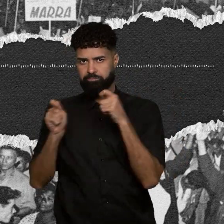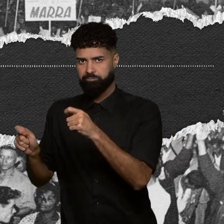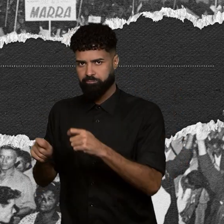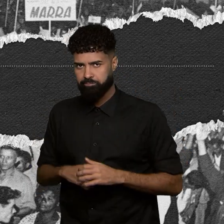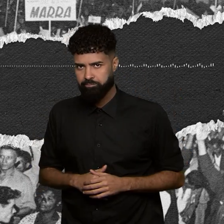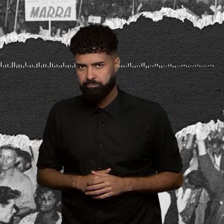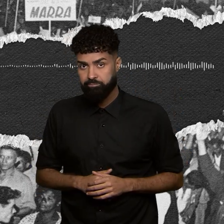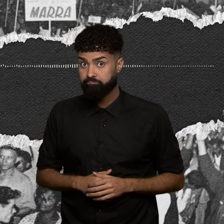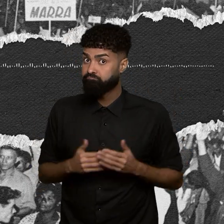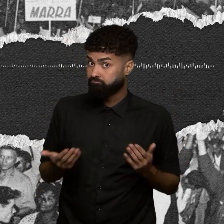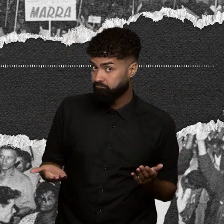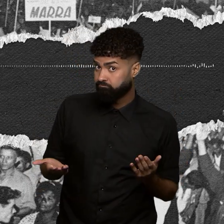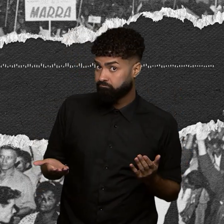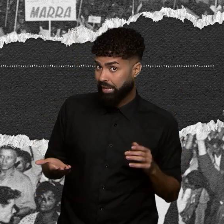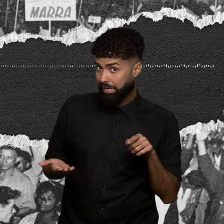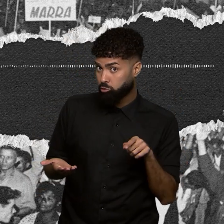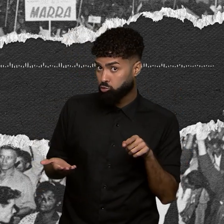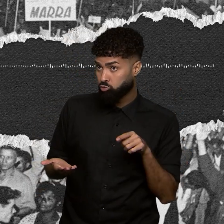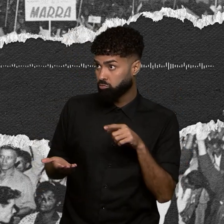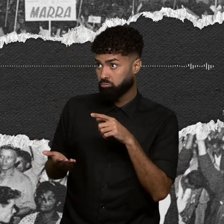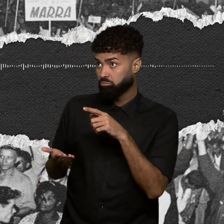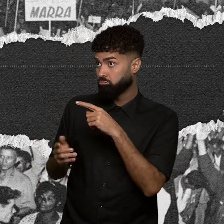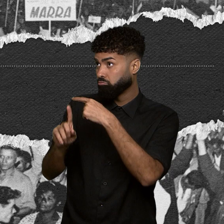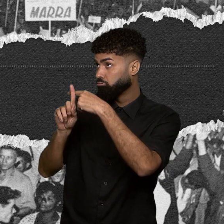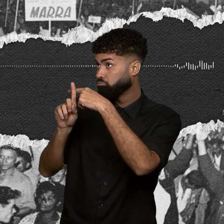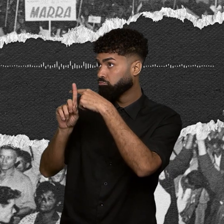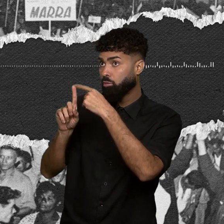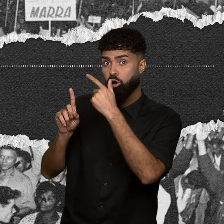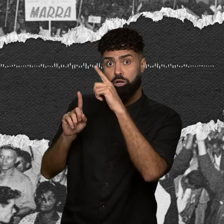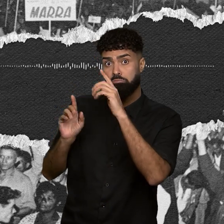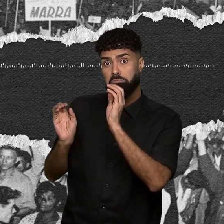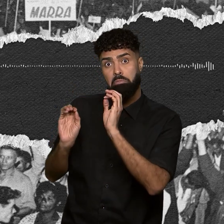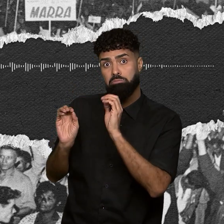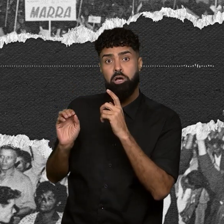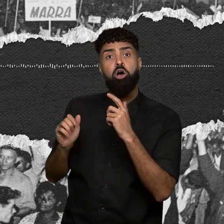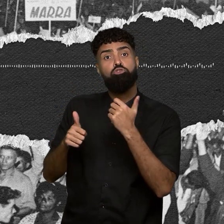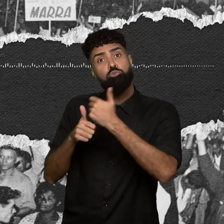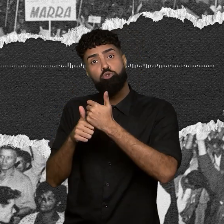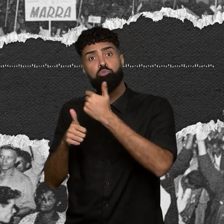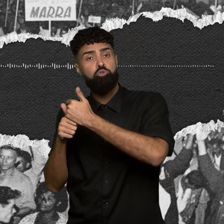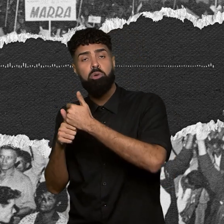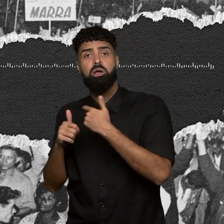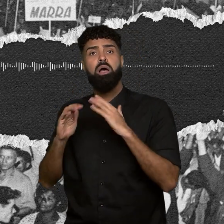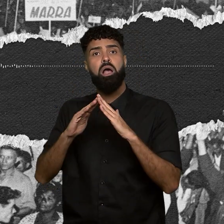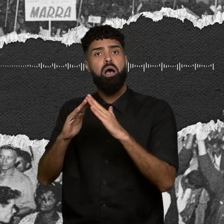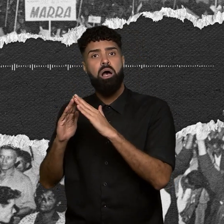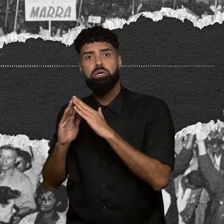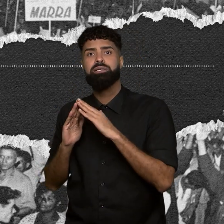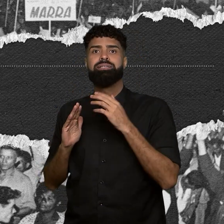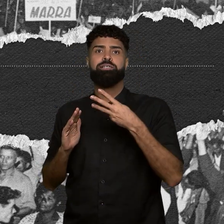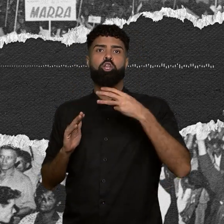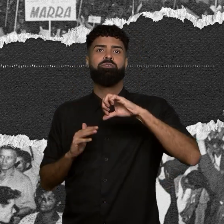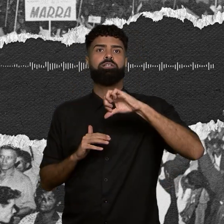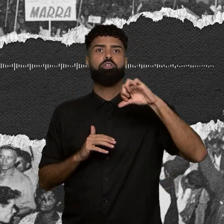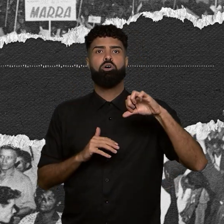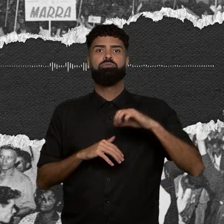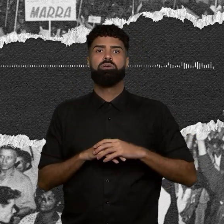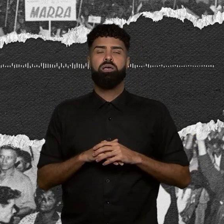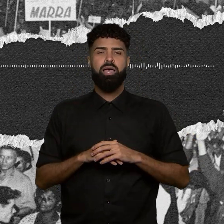isso, não restam vestígios do incêndio no local. Foram construídas no lugar 399 casas e o bairro passou a ser